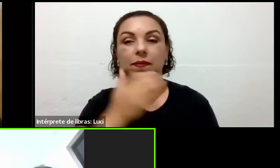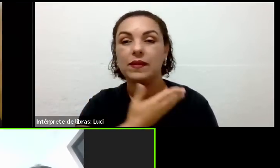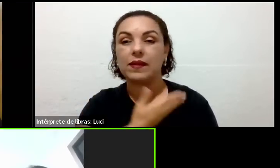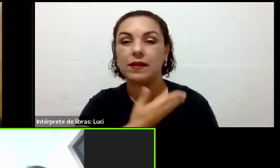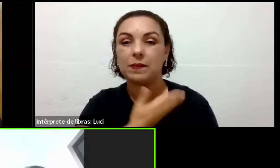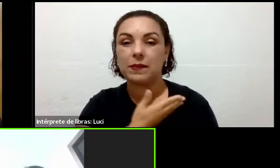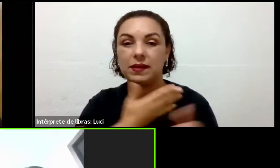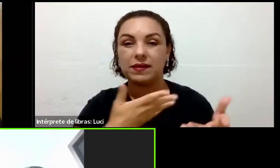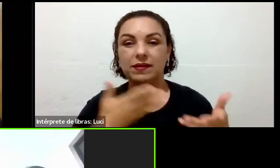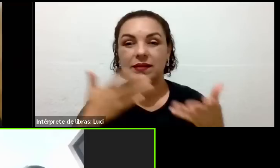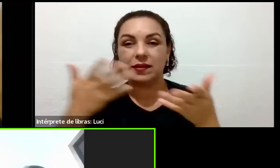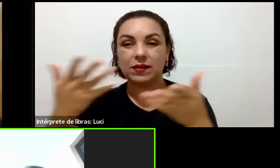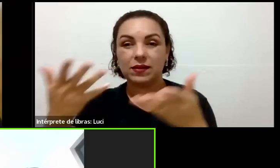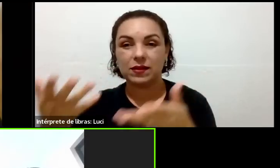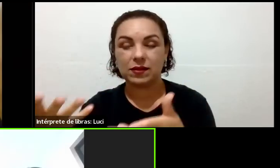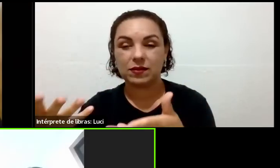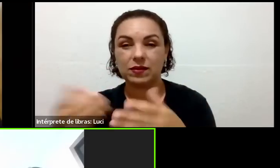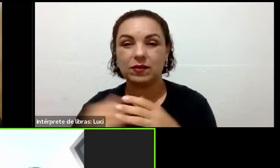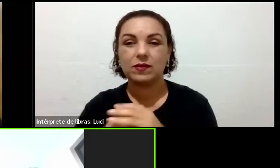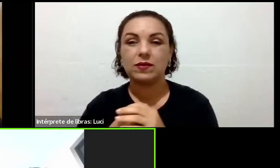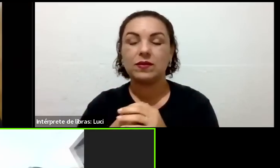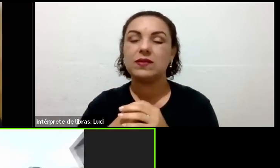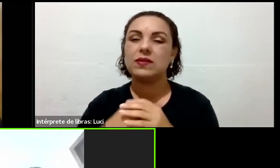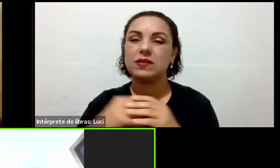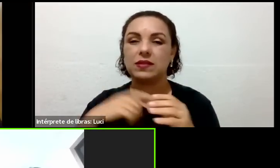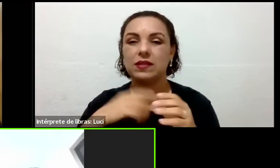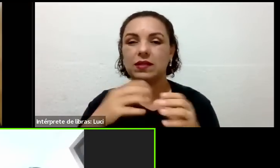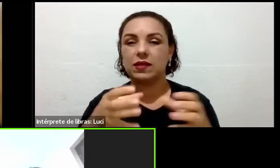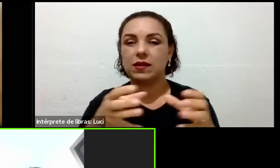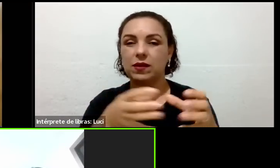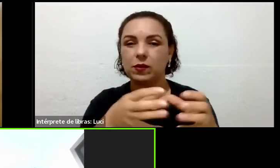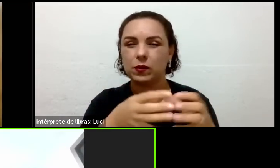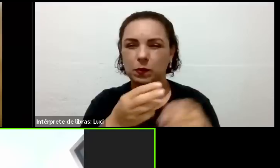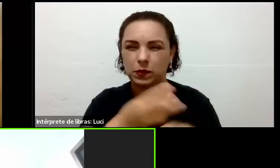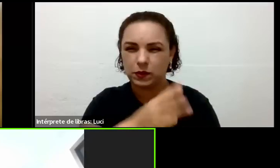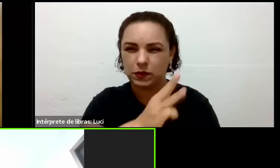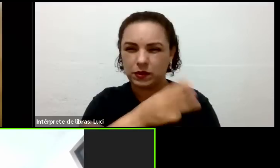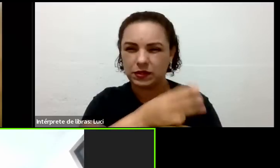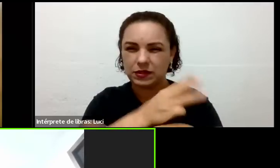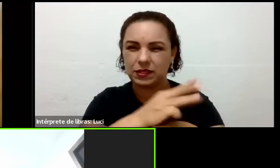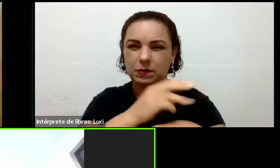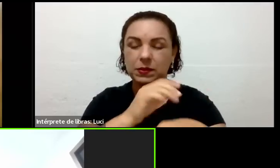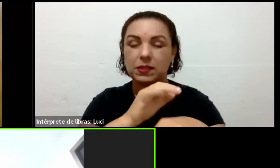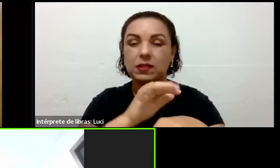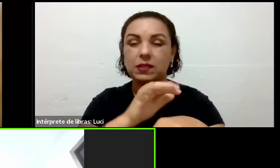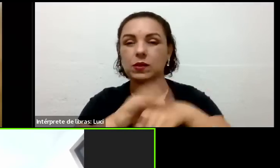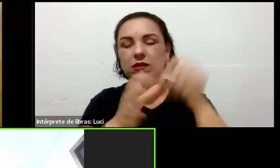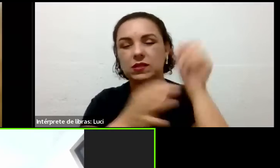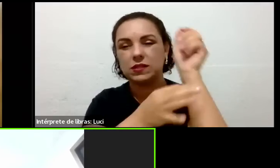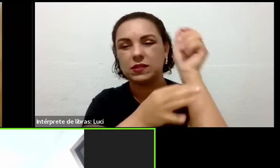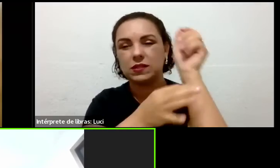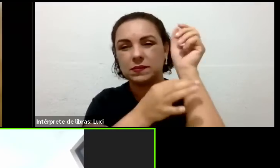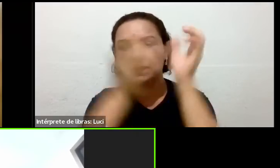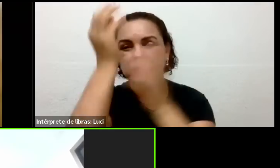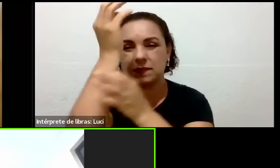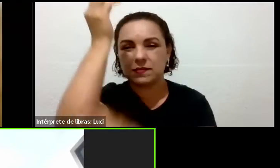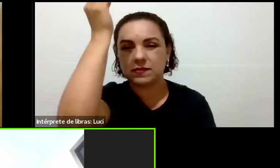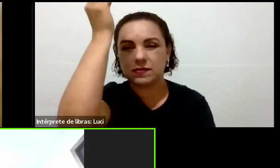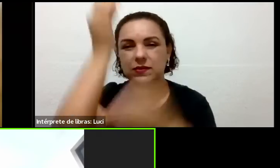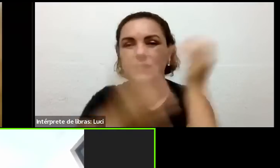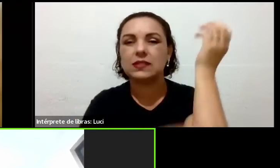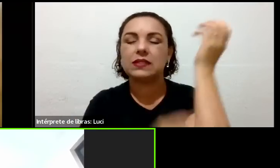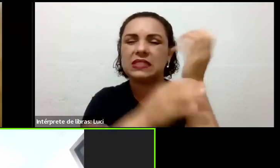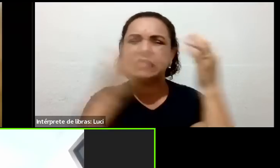né? Ela é do grupo de fibromialgia, na qual nós sempre acompanhamos com o doutor Dalton. E hoje ela fez essa proposta, né? Para mim, esse